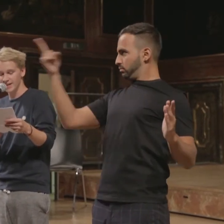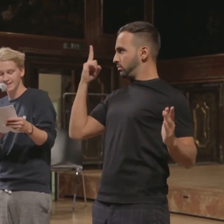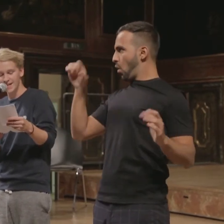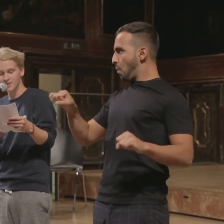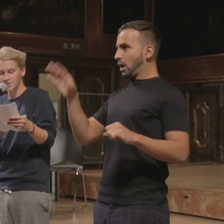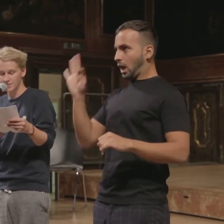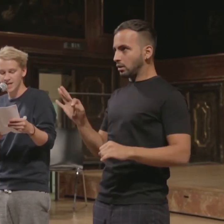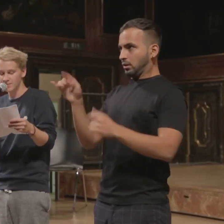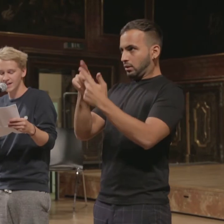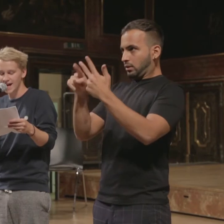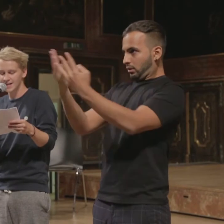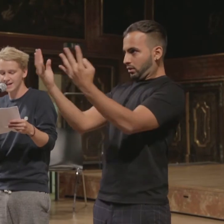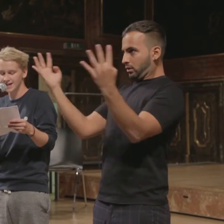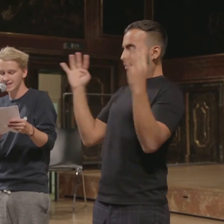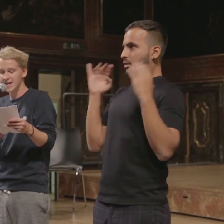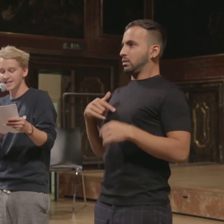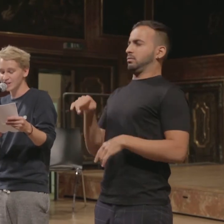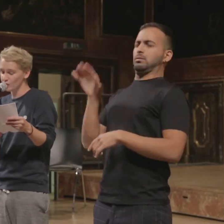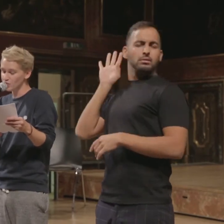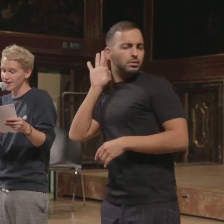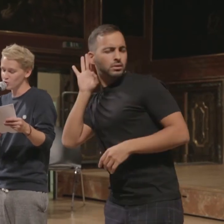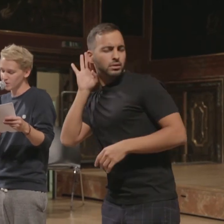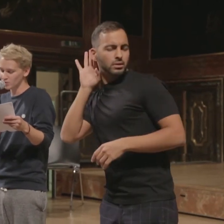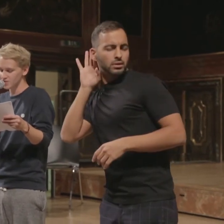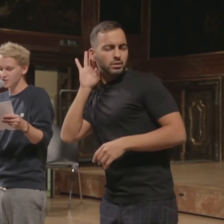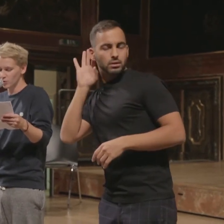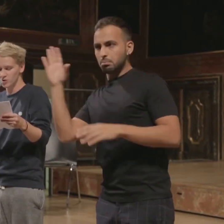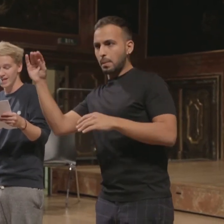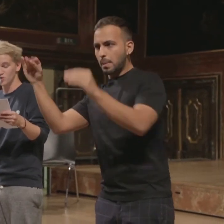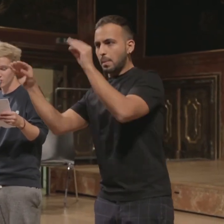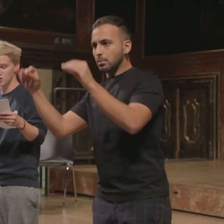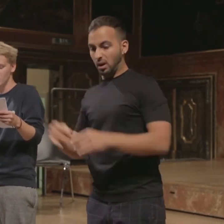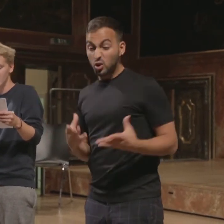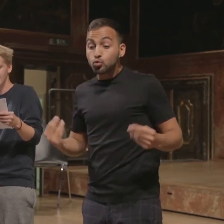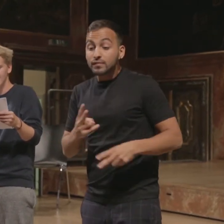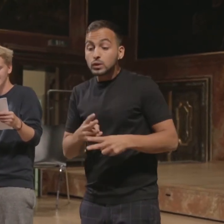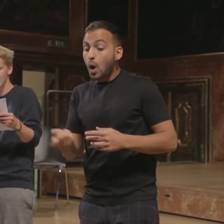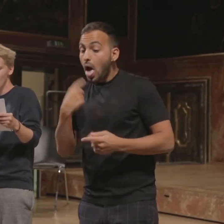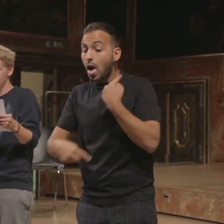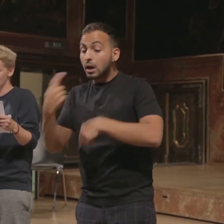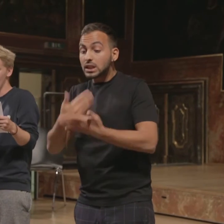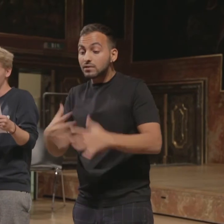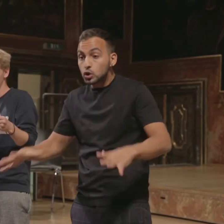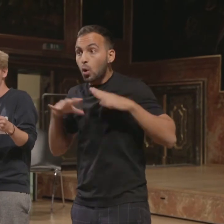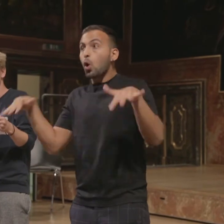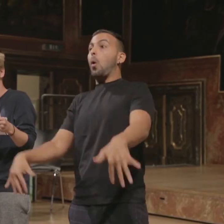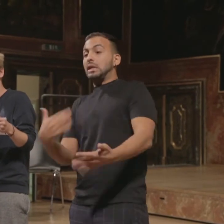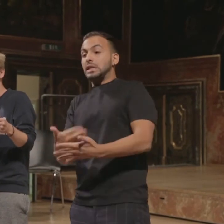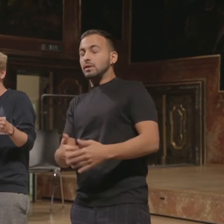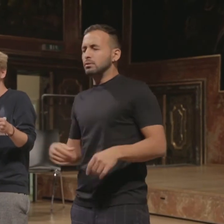meiner Tante und ihrem Kepler gerade erklärte, dass ich aufgrund einer Überdosis Globuli einen Zuckerschock erlitten hatte und ins Koma gefallen war. Ich hatte